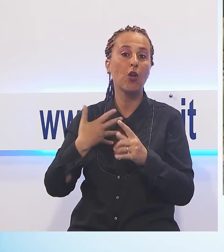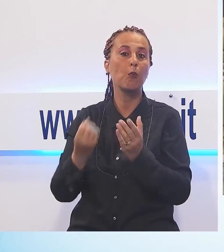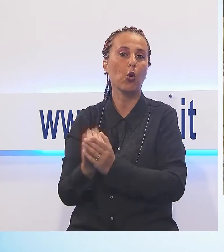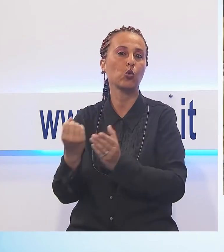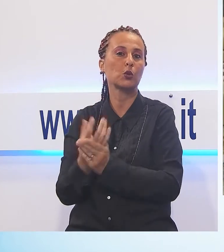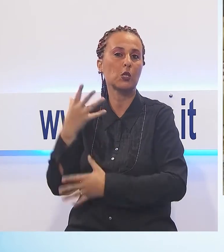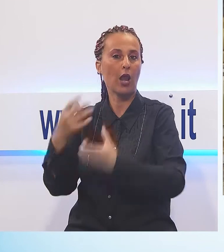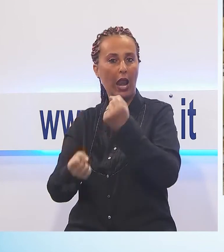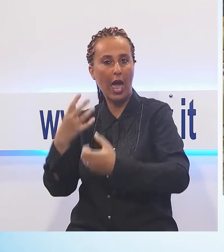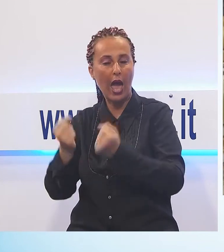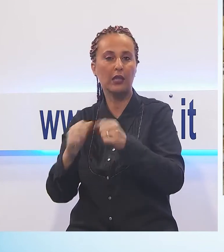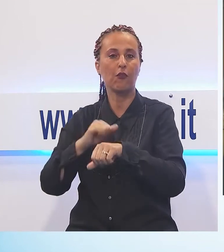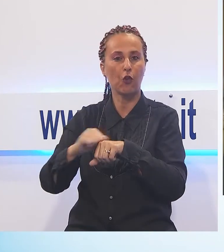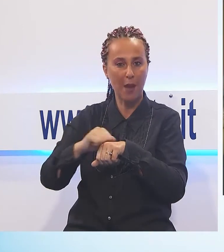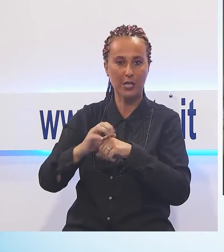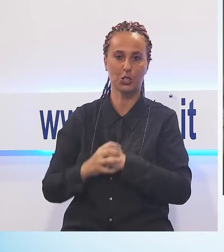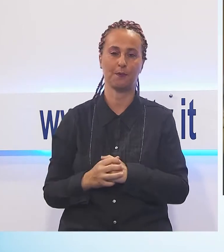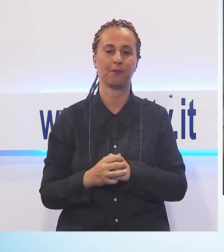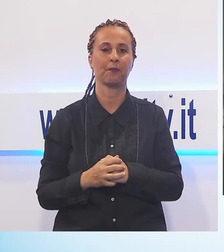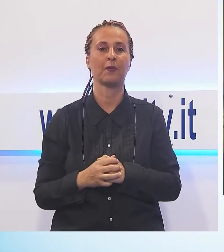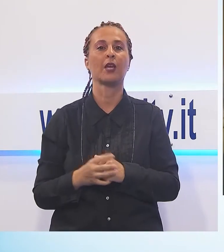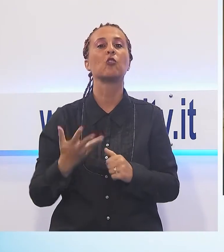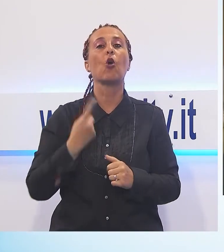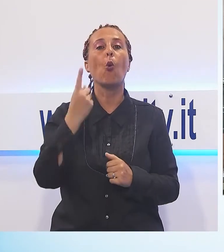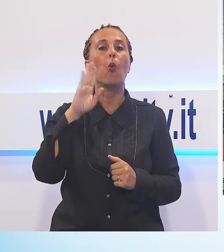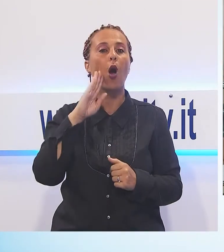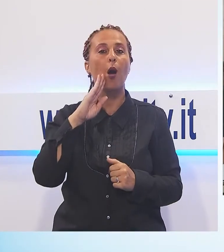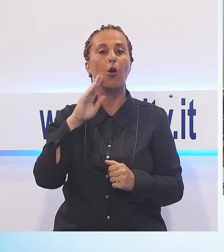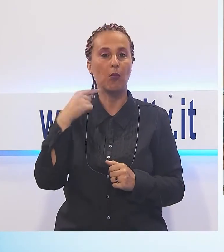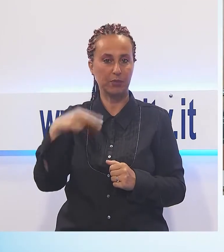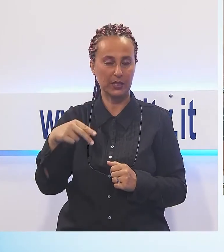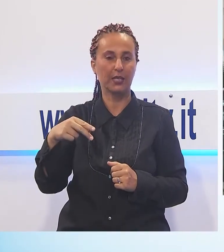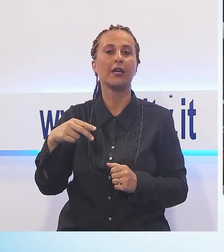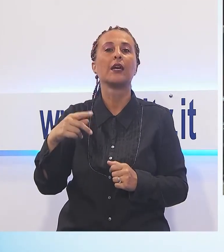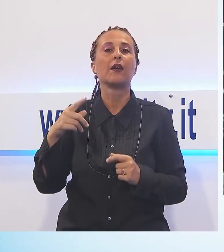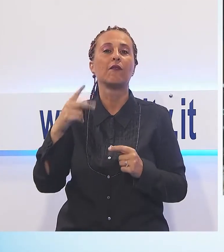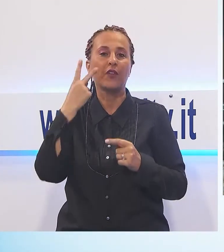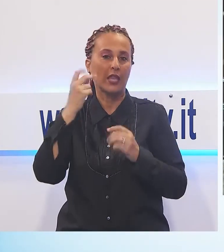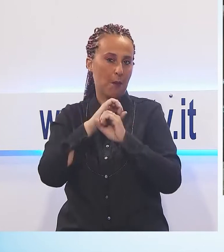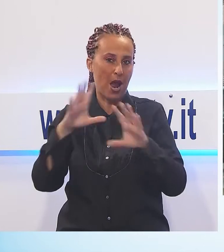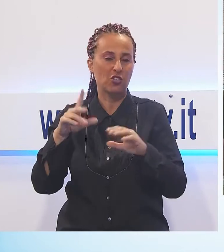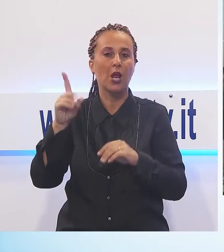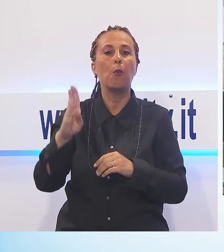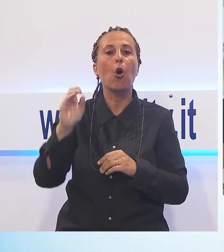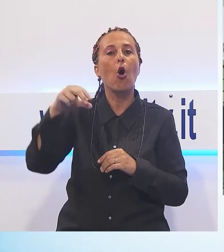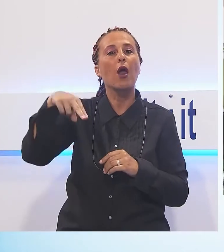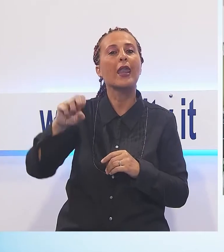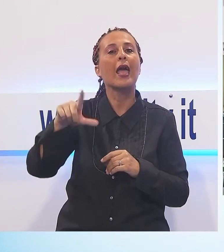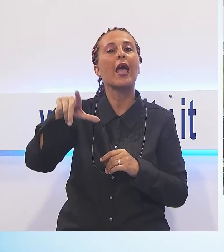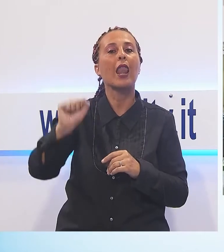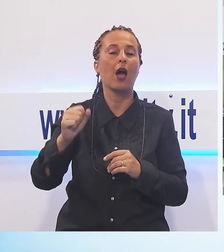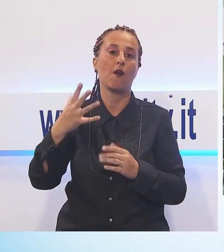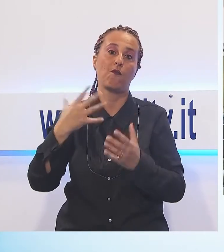E poi anche un veterano di questa festa, come Luciano Gonnella. È più di 40 anni e ne abbiamo su